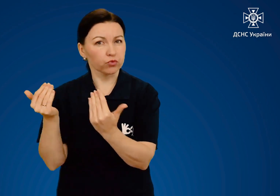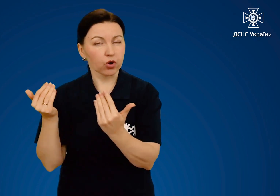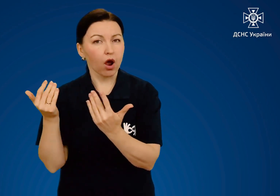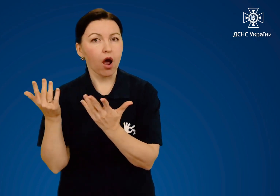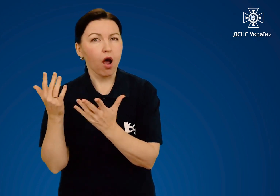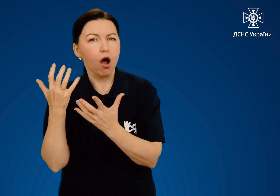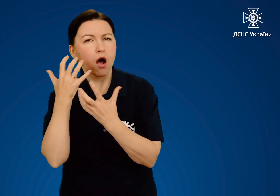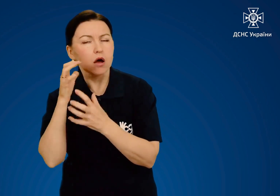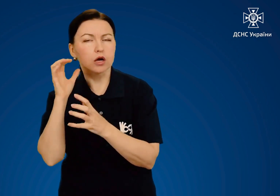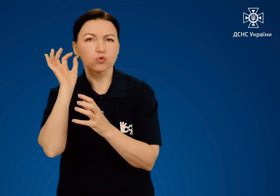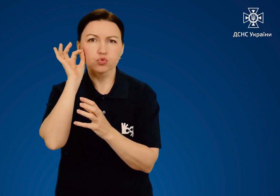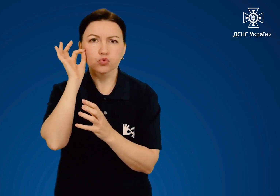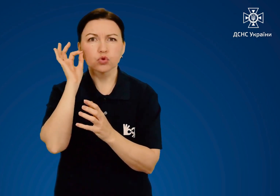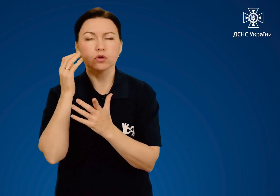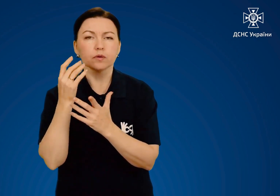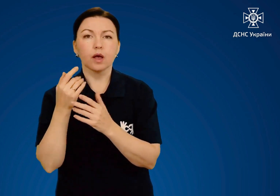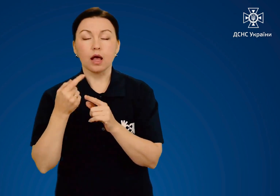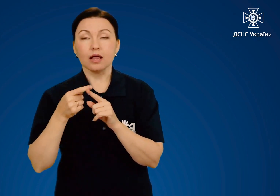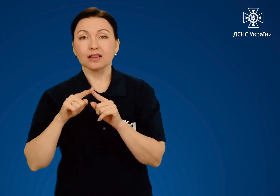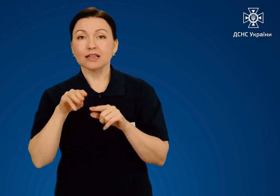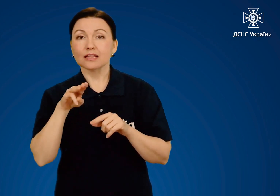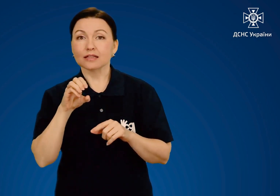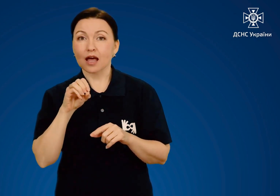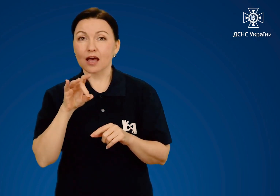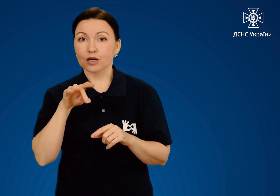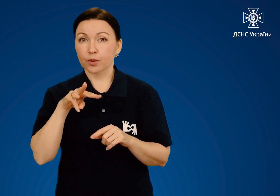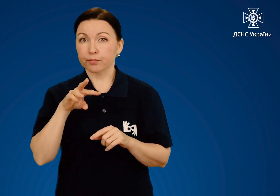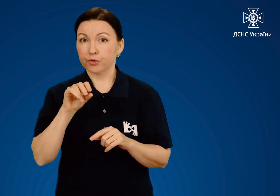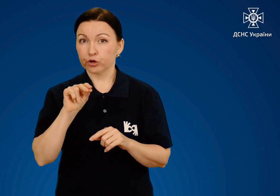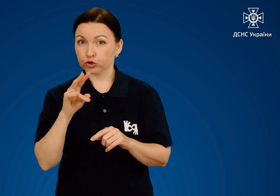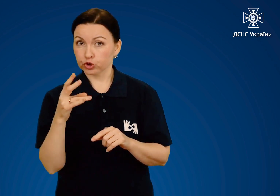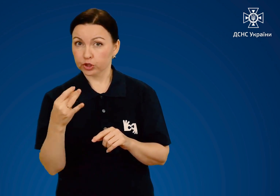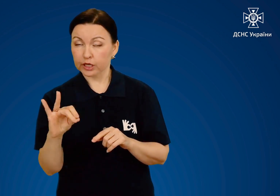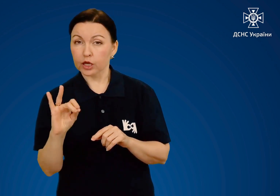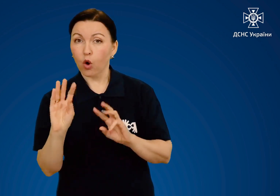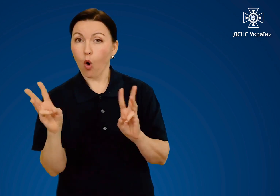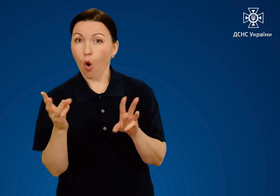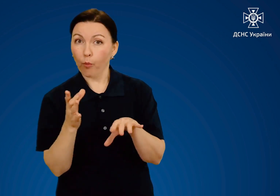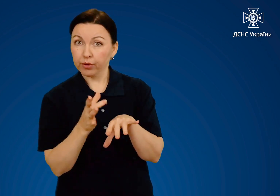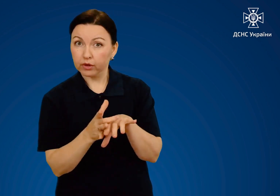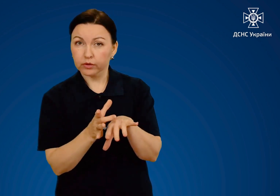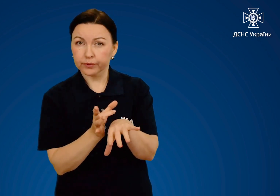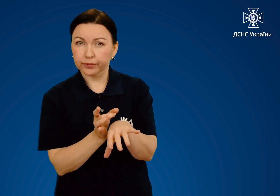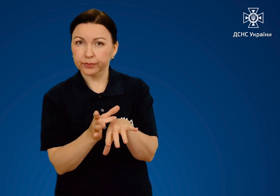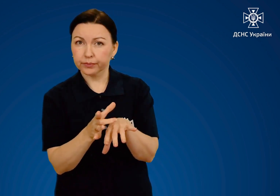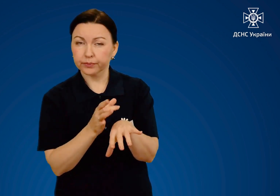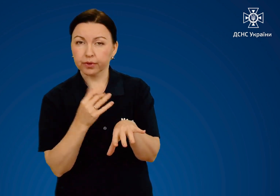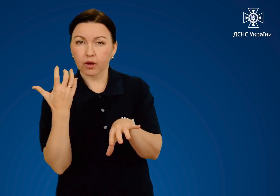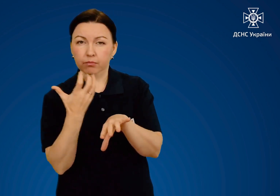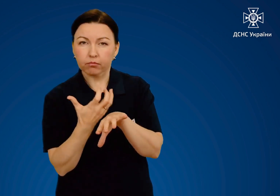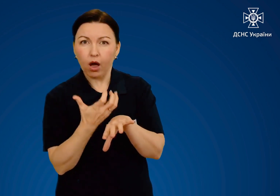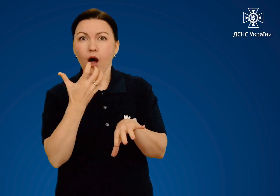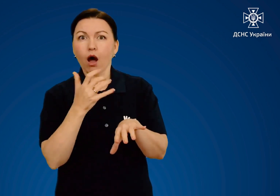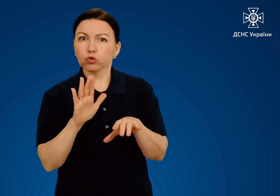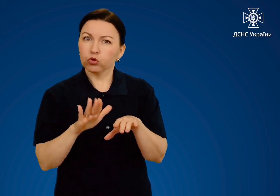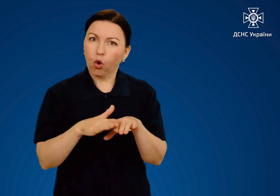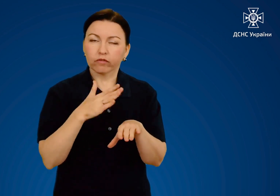ушкоджувального агенту при термічних опіках його обсягу, часу і площі контакту з